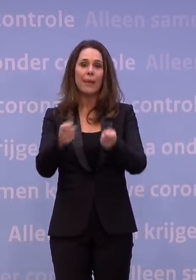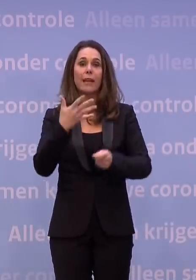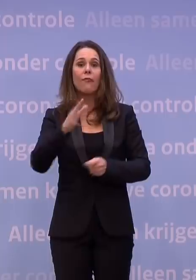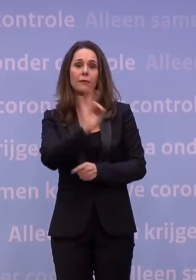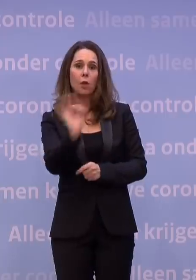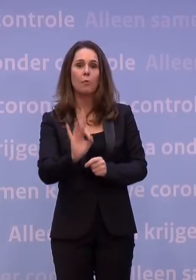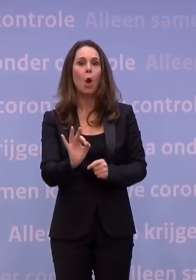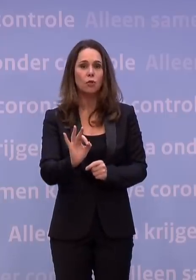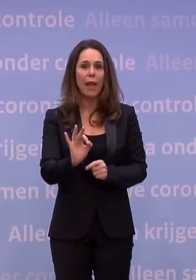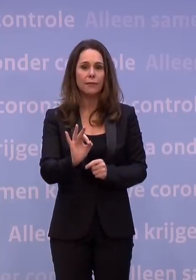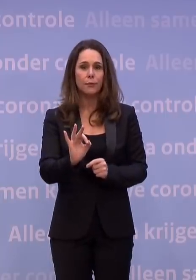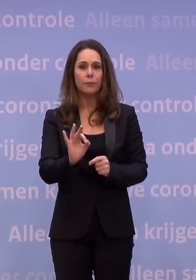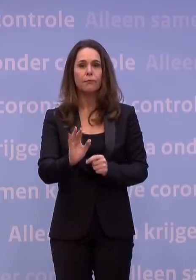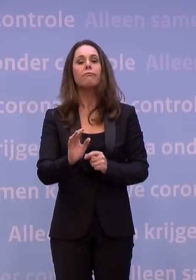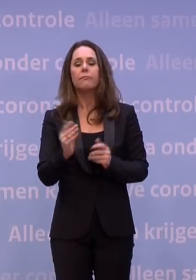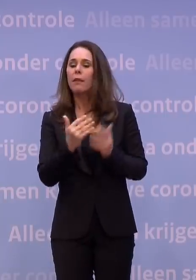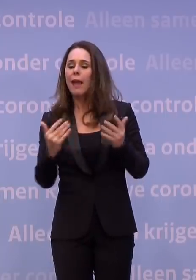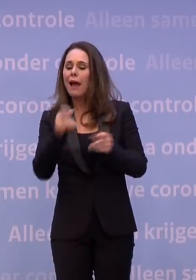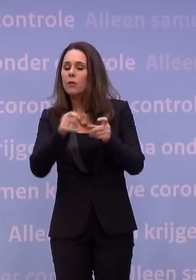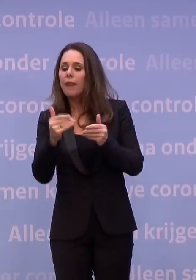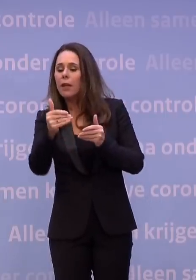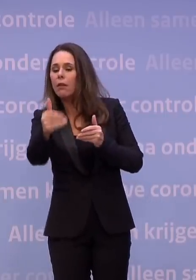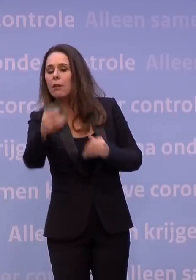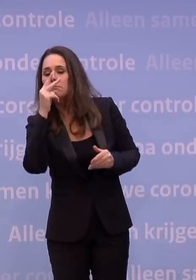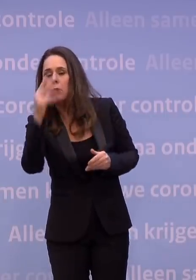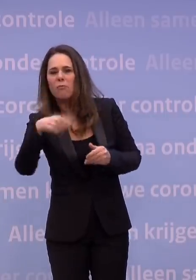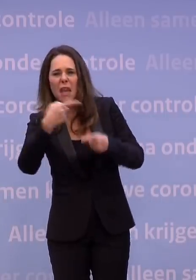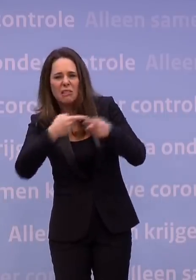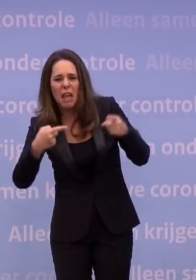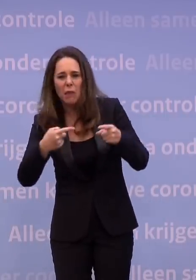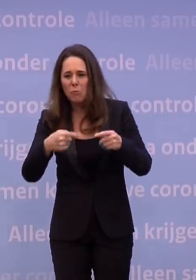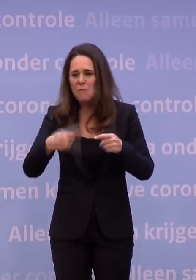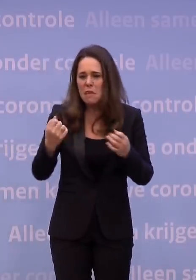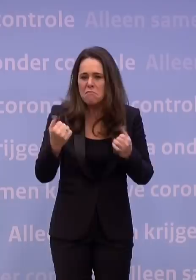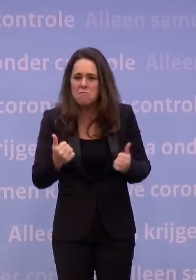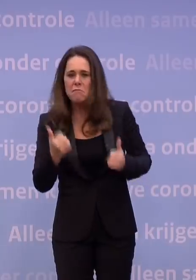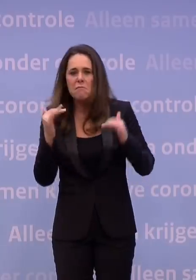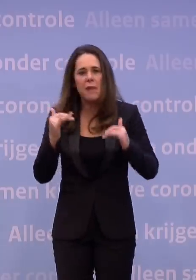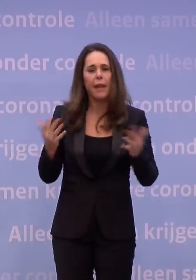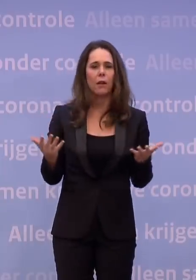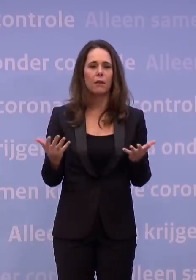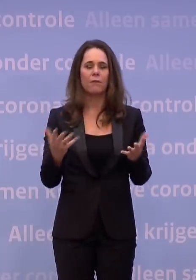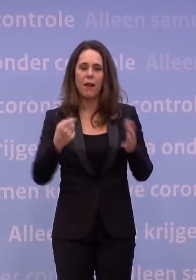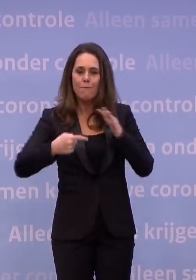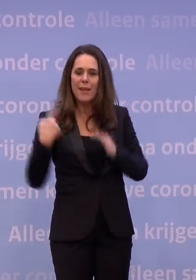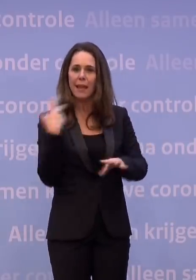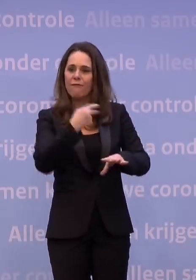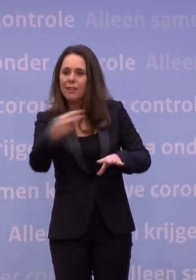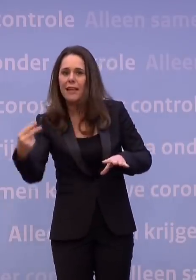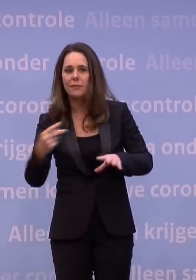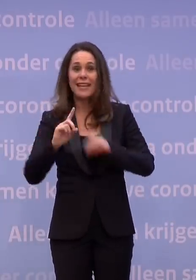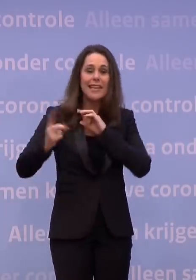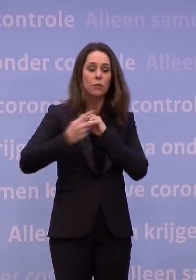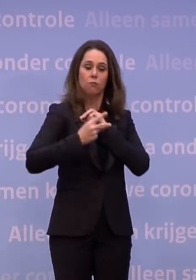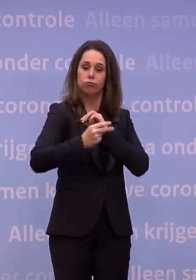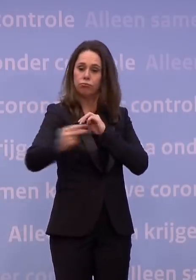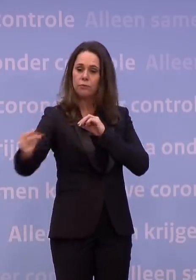En dat gaan we een aantal weken aankijken of het misschien nog een tandje scherper kan. Wat we willen namelijk, is meer vaccins vrijspelen om die eerste prik alvast te zetten, omdat daar natuurlijk